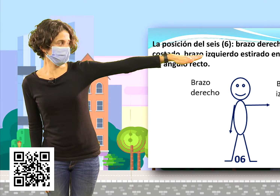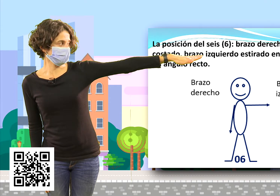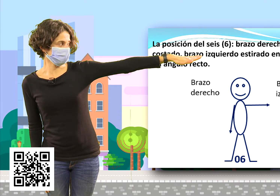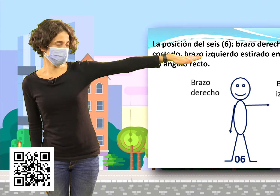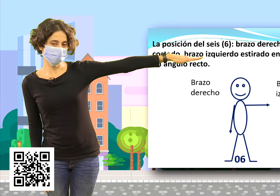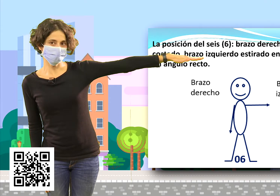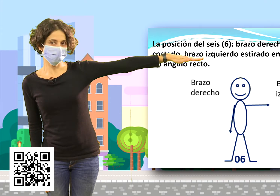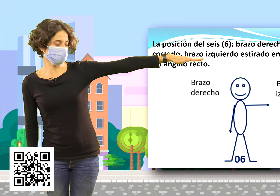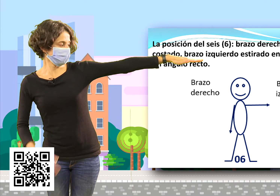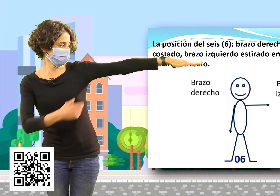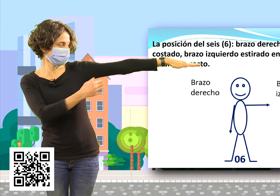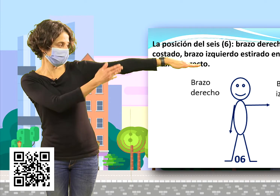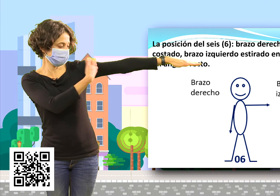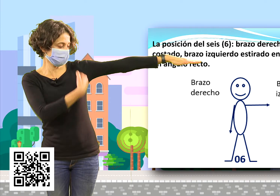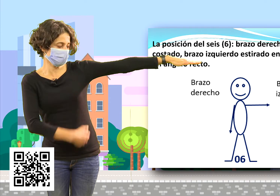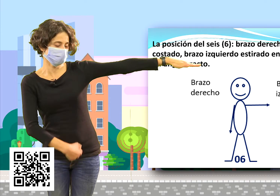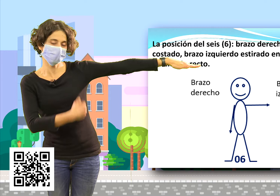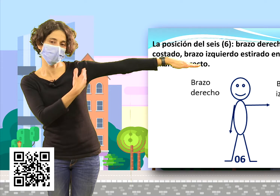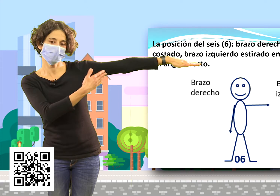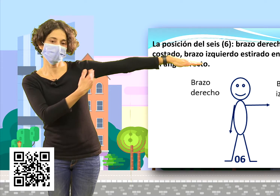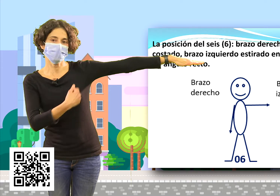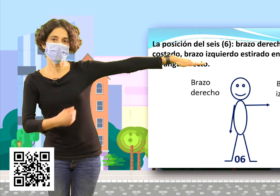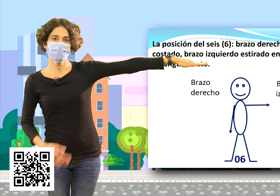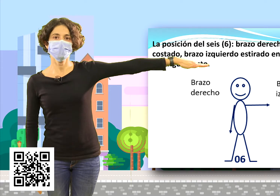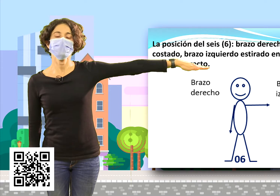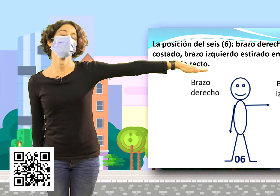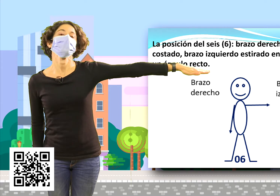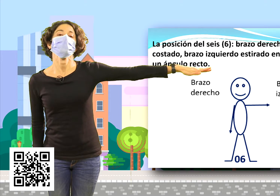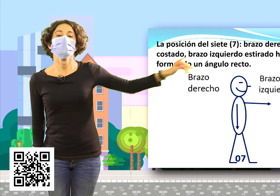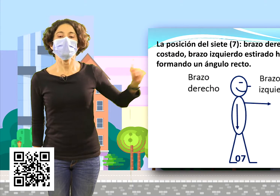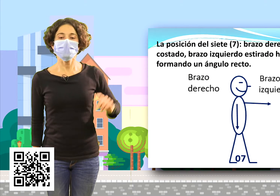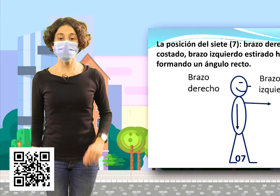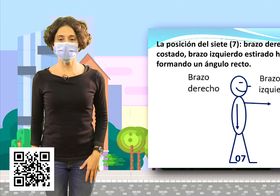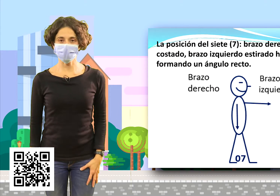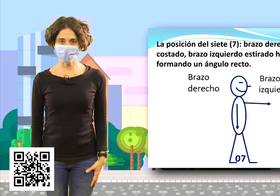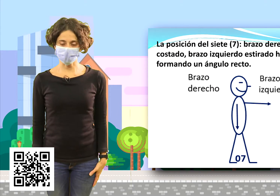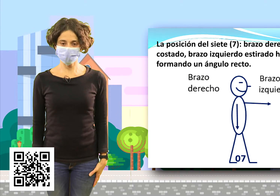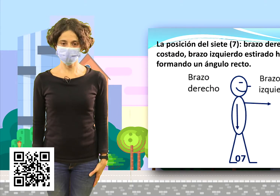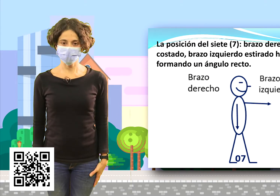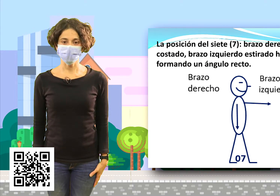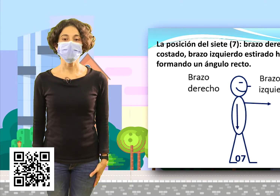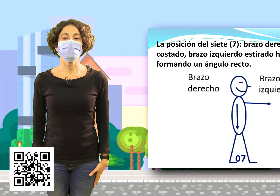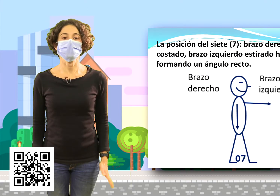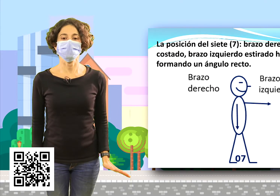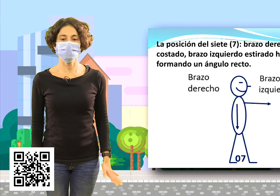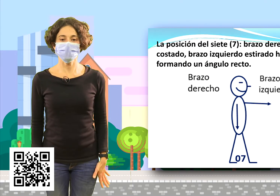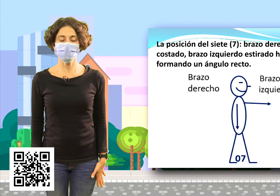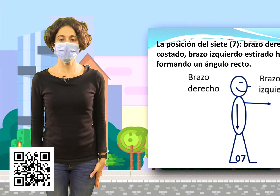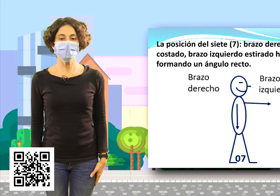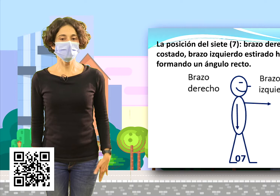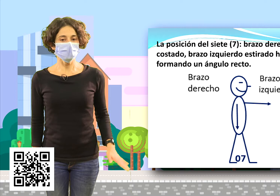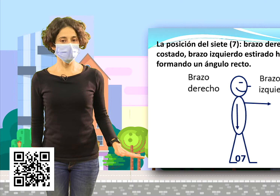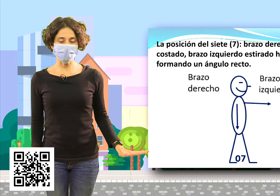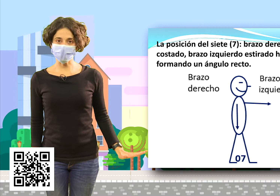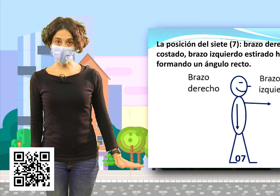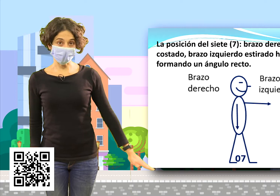90º, así como si fuese media cruz. El número 7. El número 7